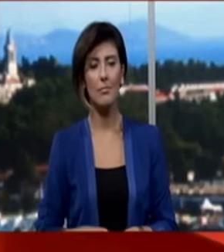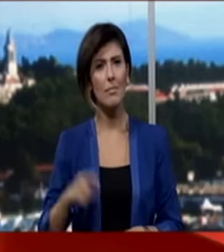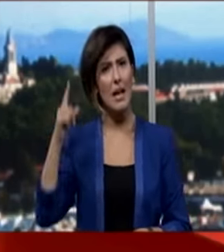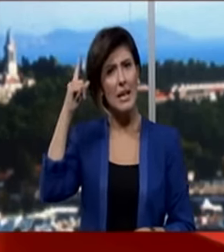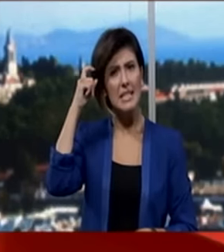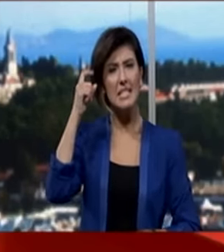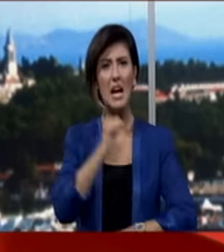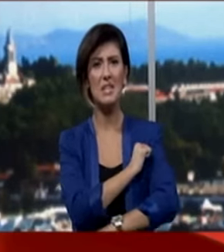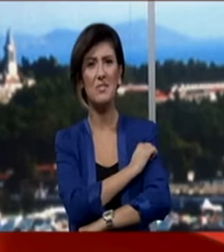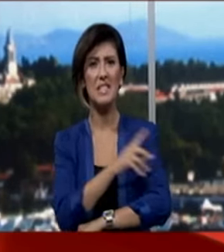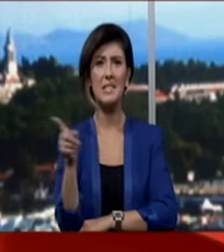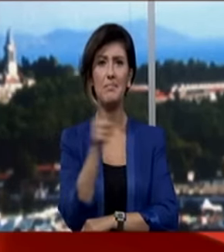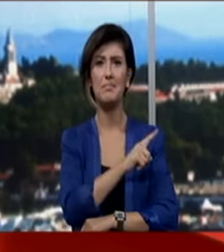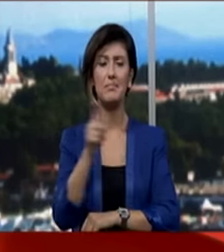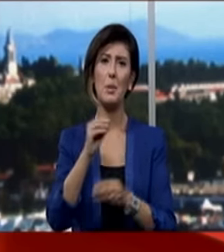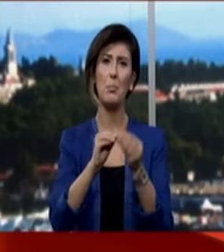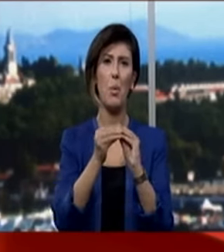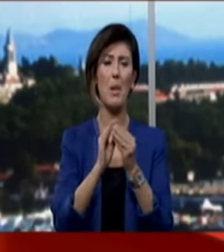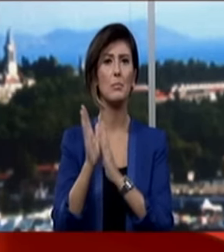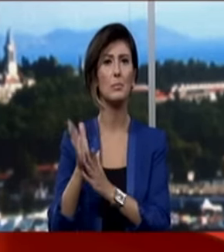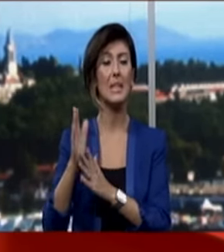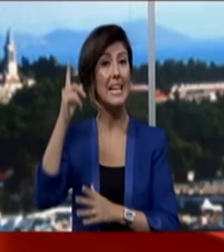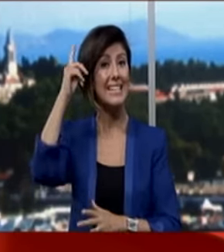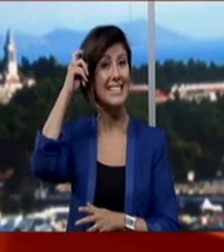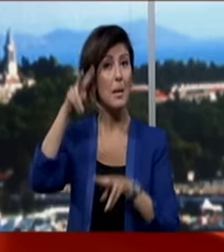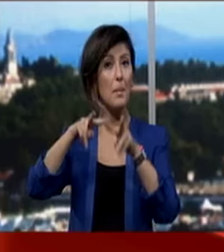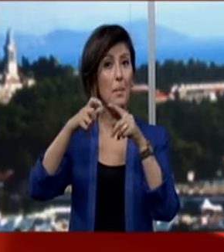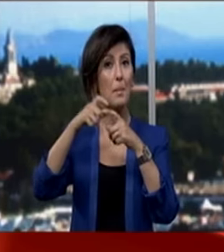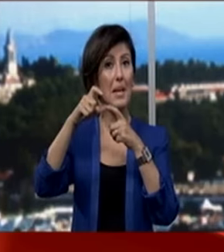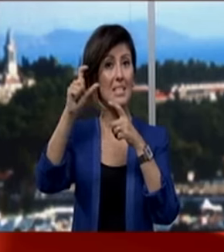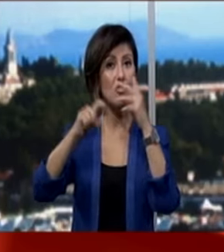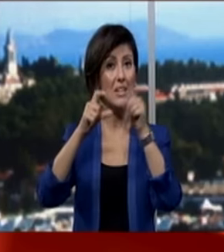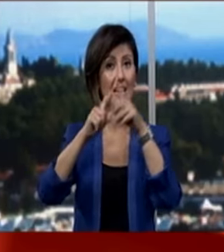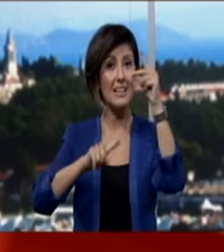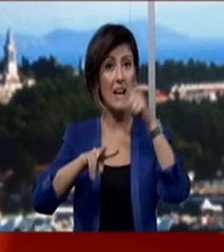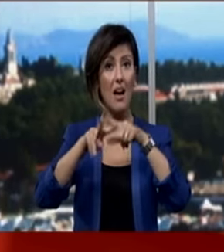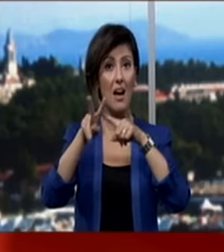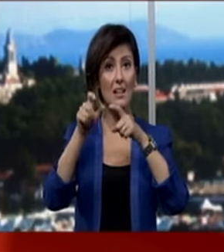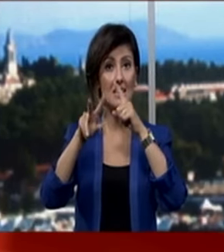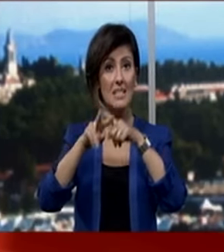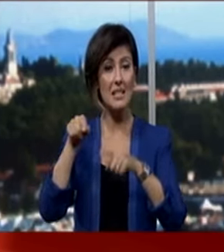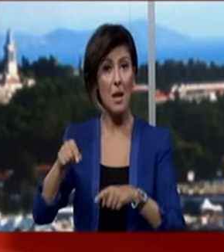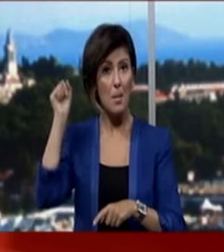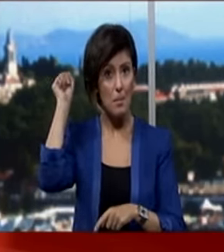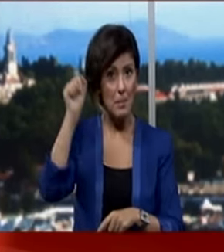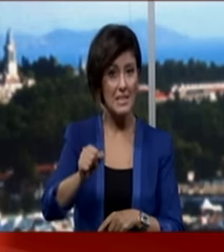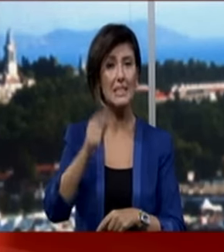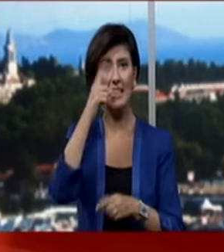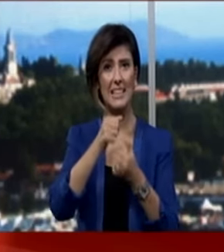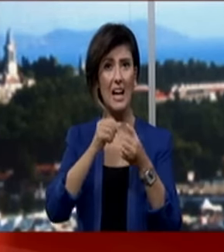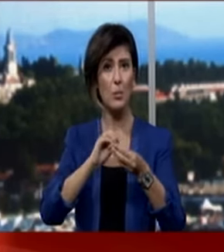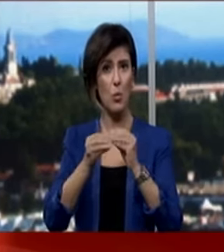İsrail ile Filistin arasındaki gerginlik sürüyor. İsrail'in Mescid-i Aksa'ya yönelik baskınlarıyla gerginlik tırmanırken,